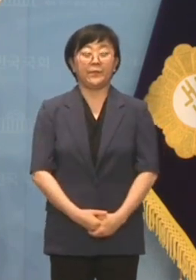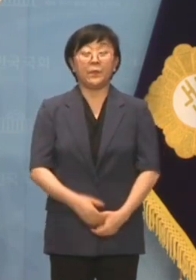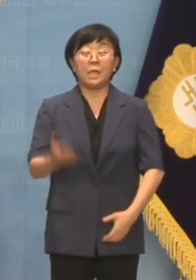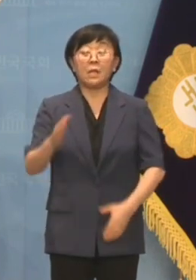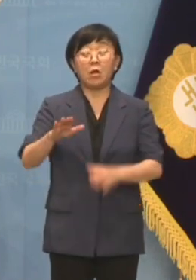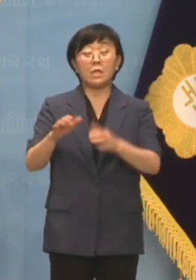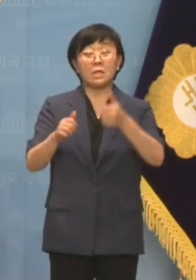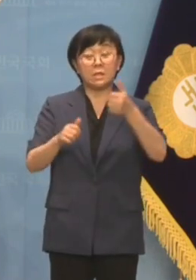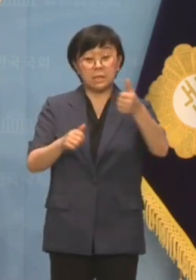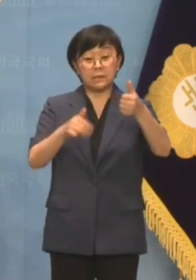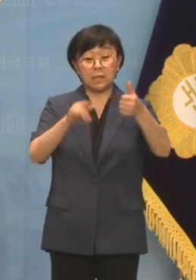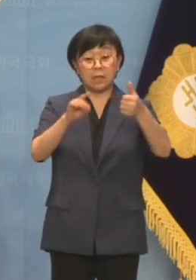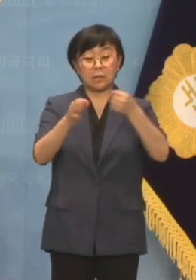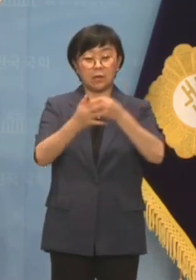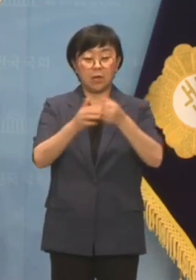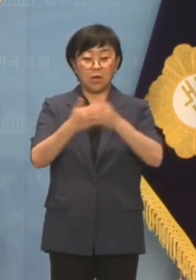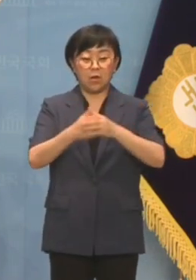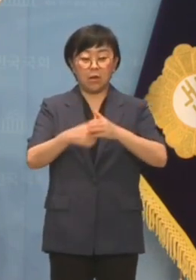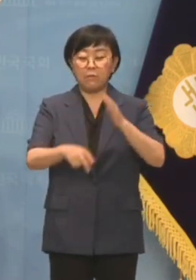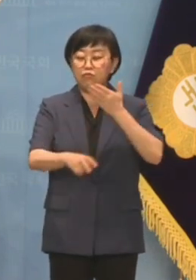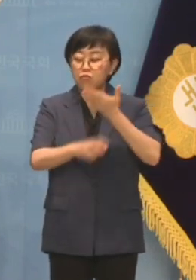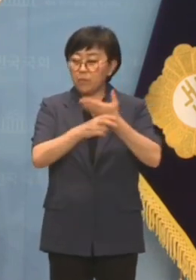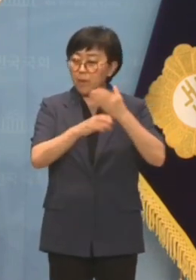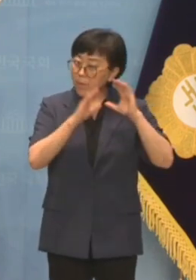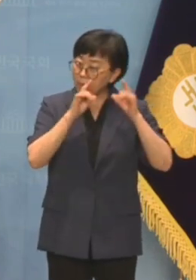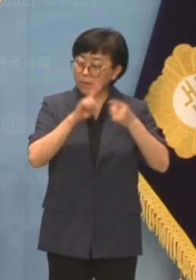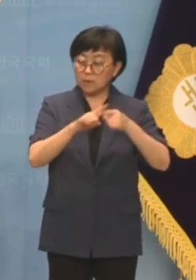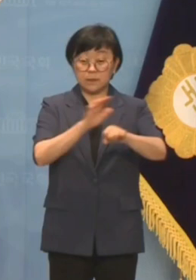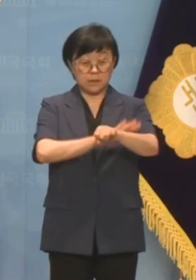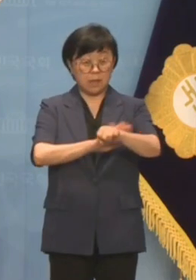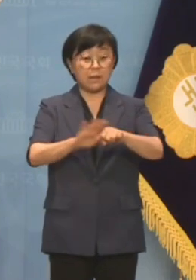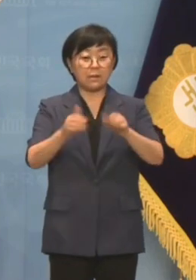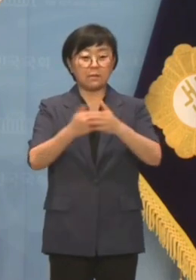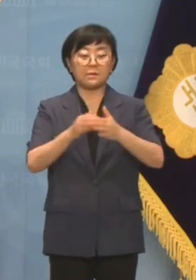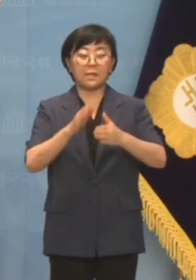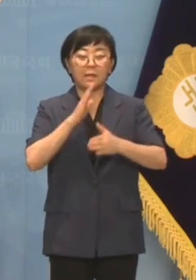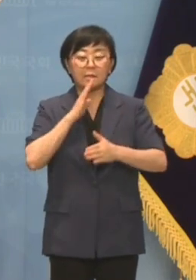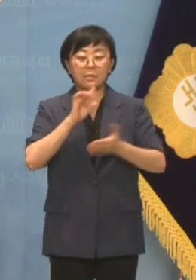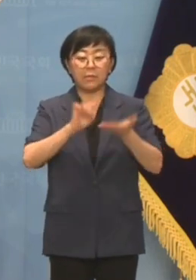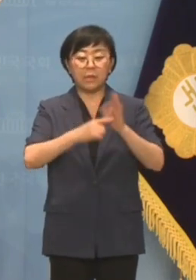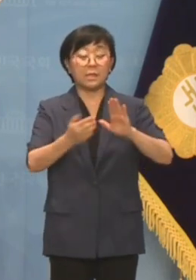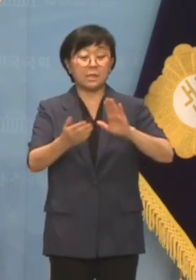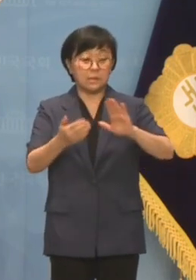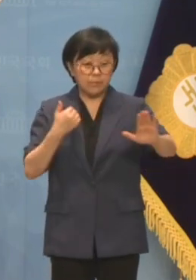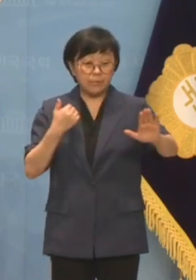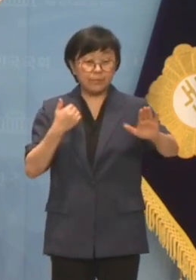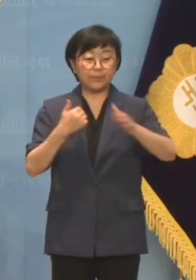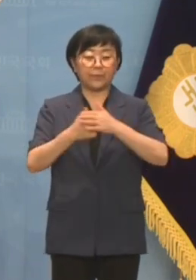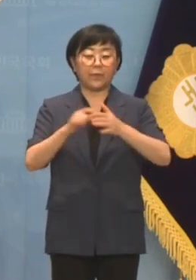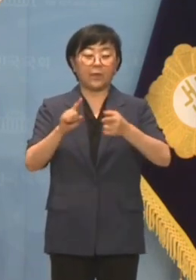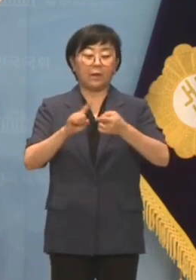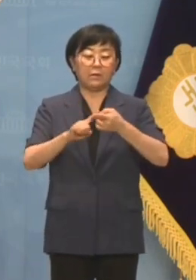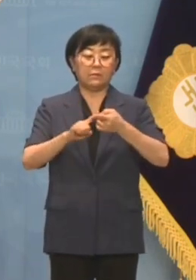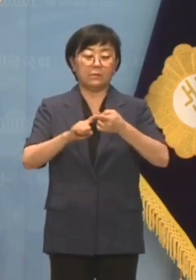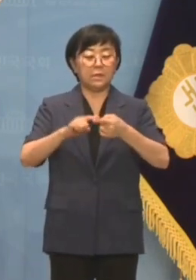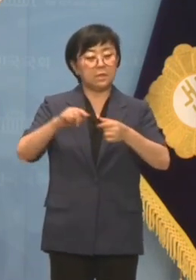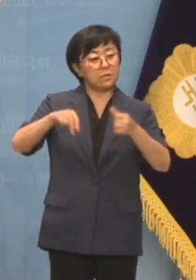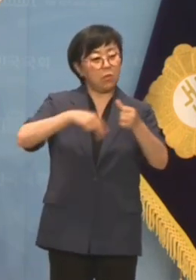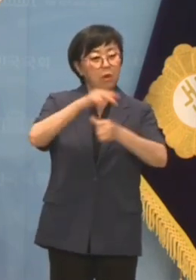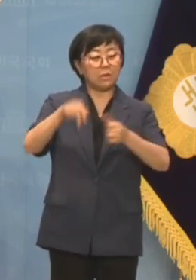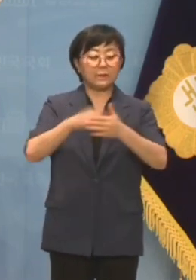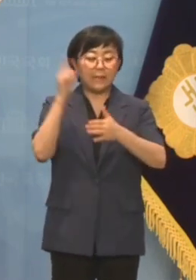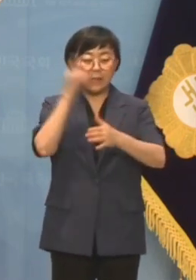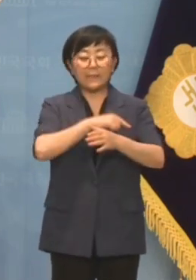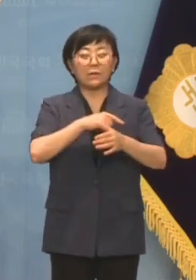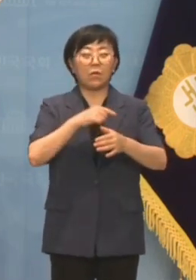그런 김태효 차장은 도청 의혹 역시 제대로 사실 규명이 되기도 전에 악의적 정황은